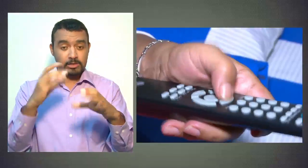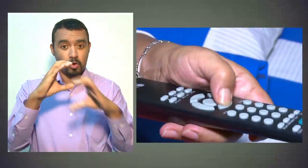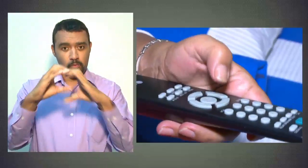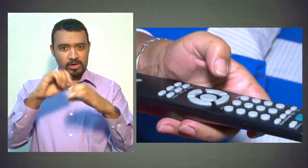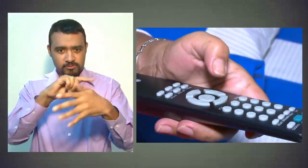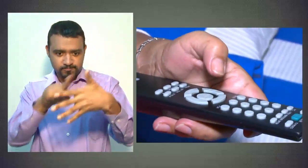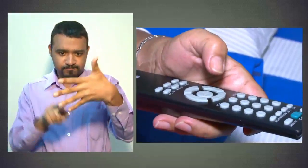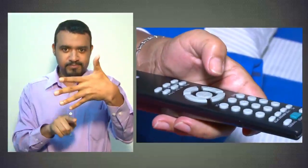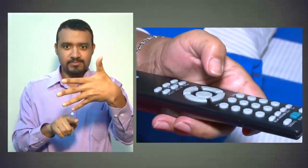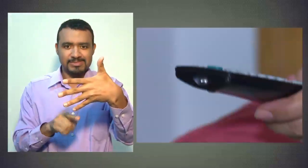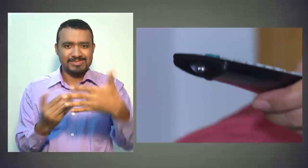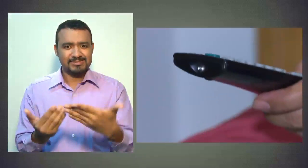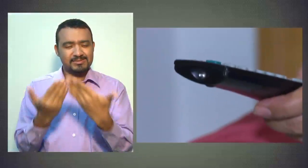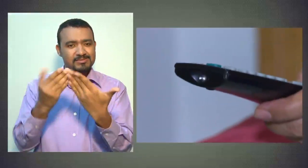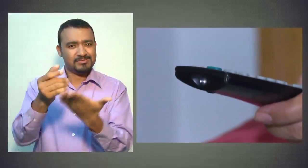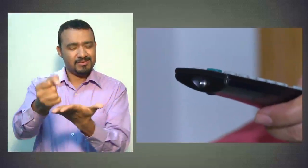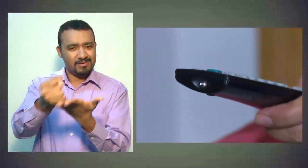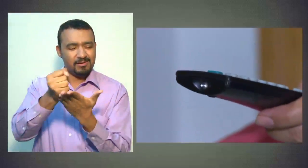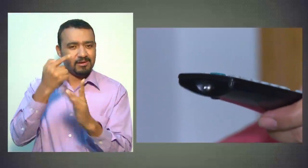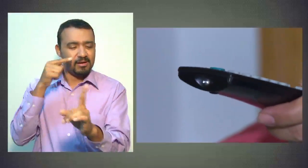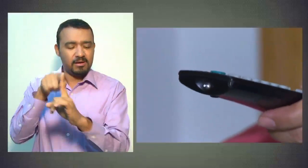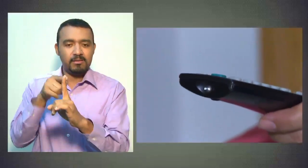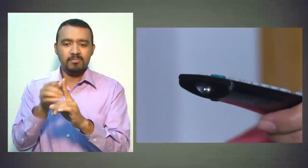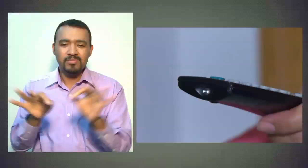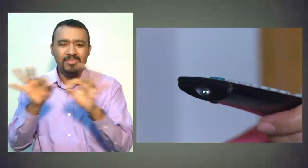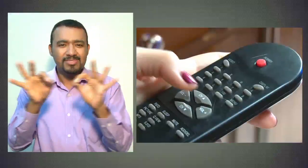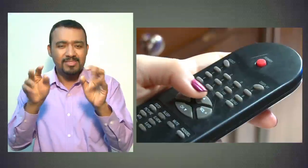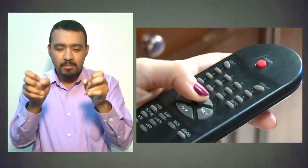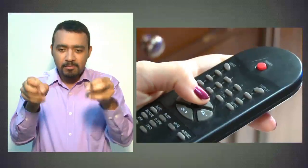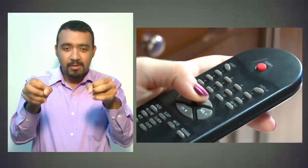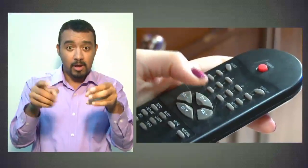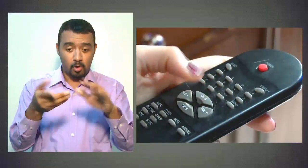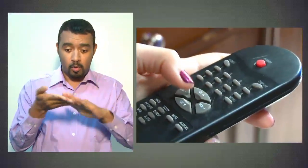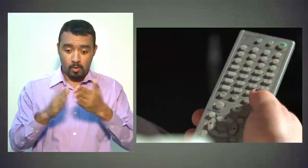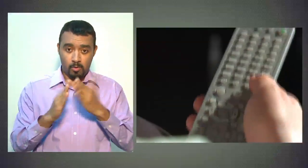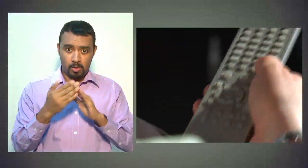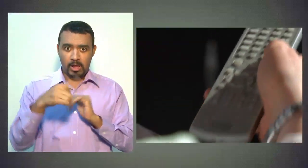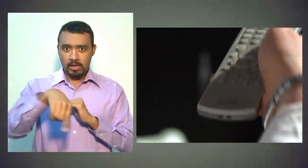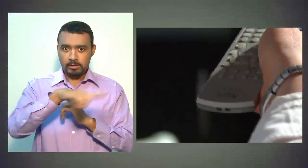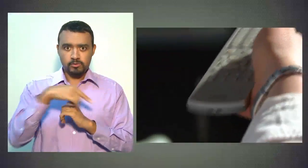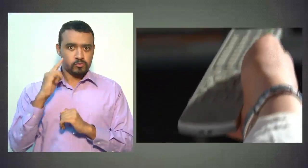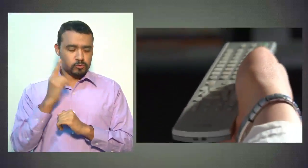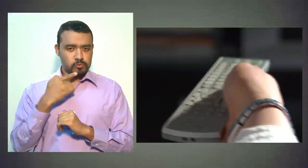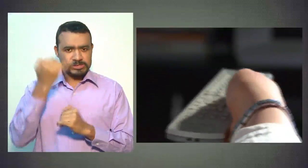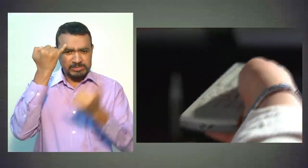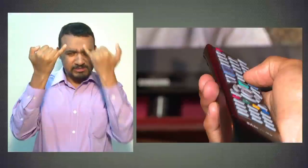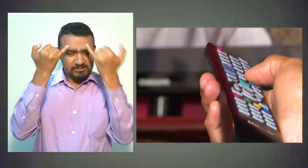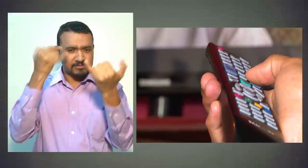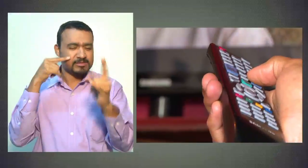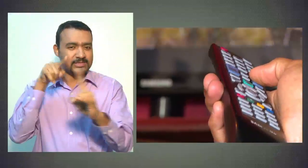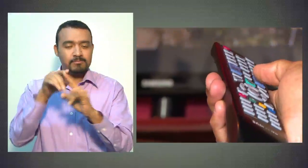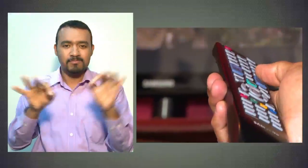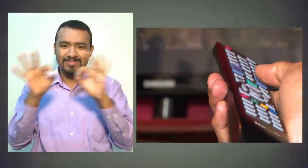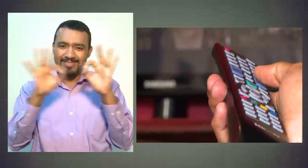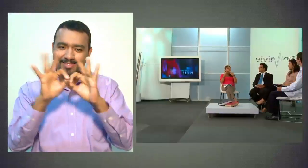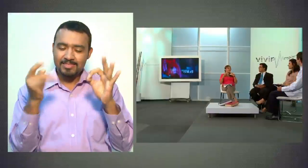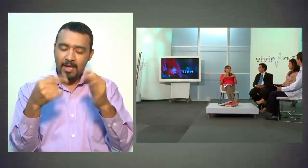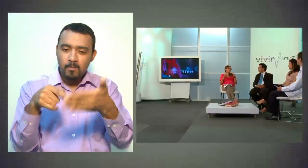televisión es un medio de comunicación fundamental en la vida cotidiana de esta comunidad, que tiene grandes capacidades creativas y ven en la